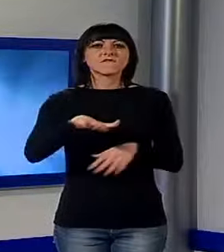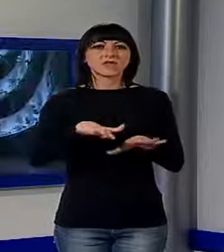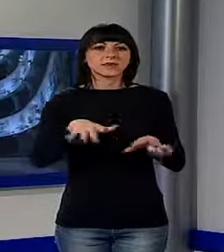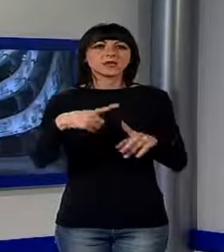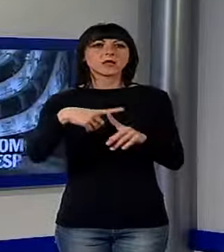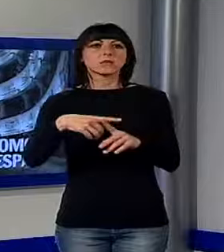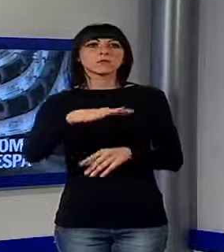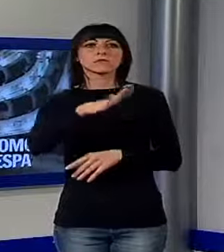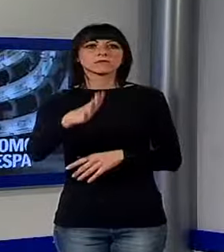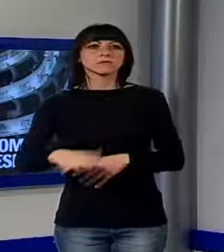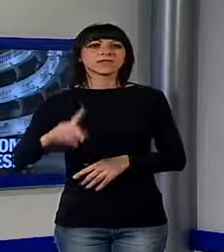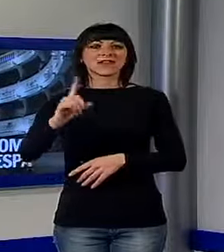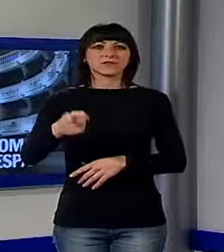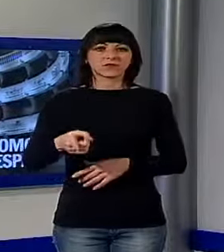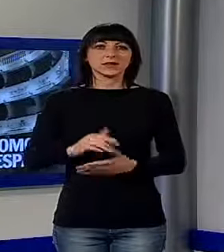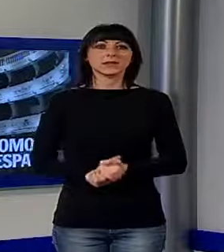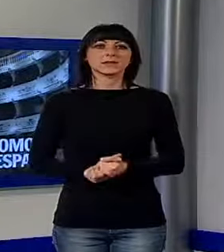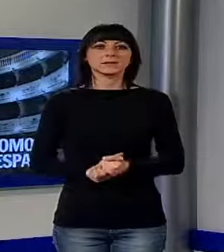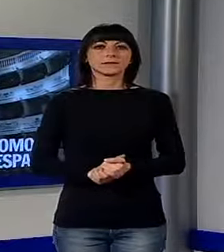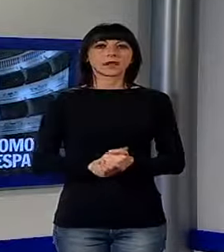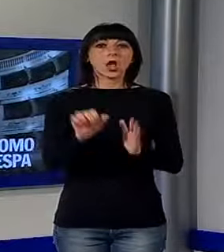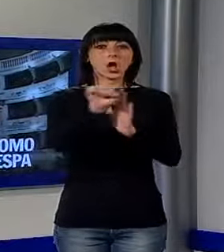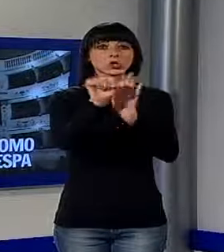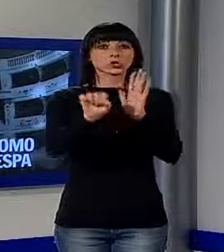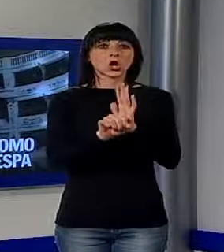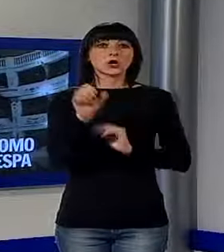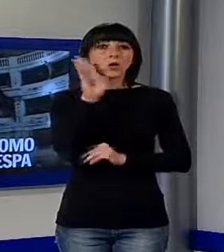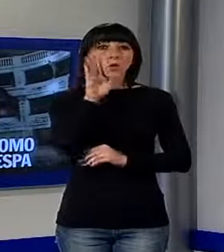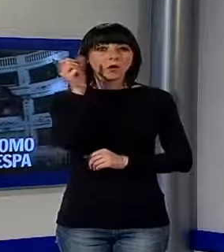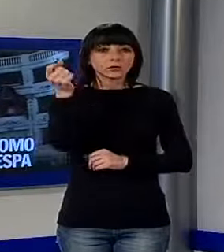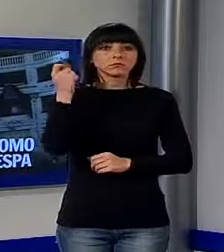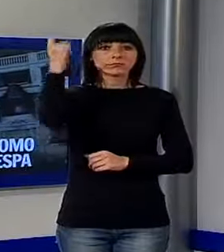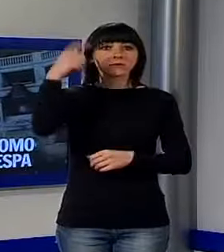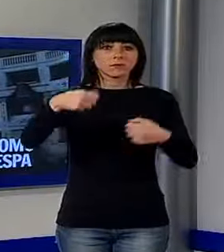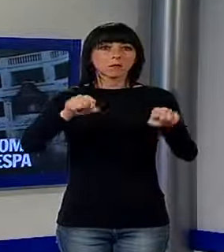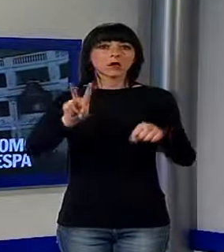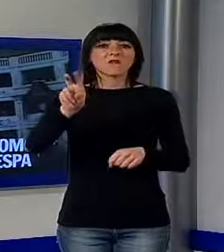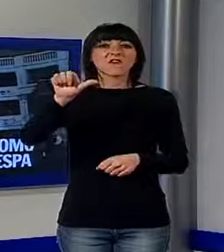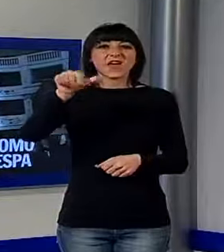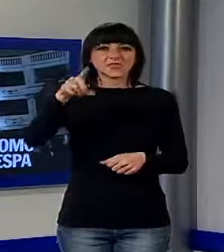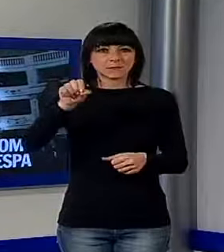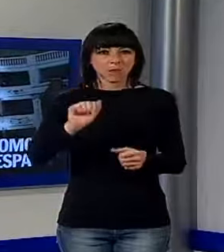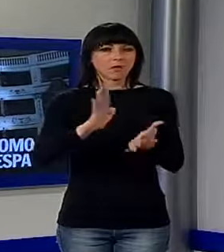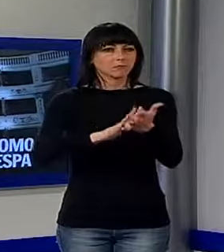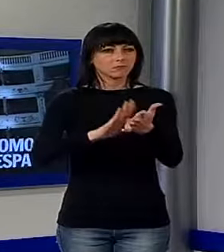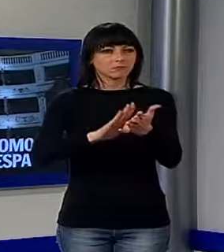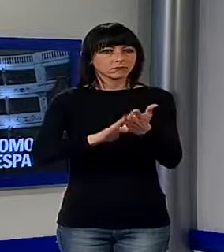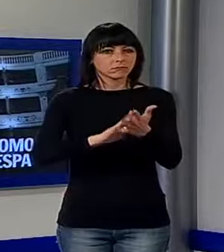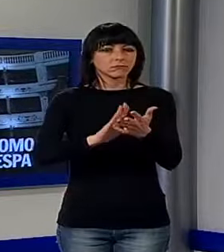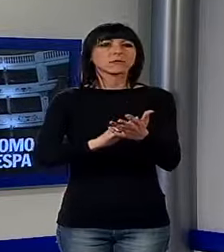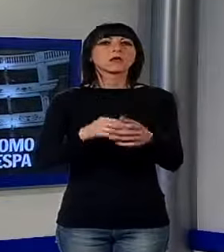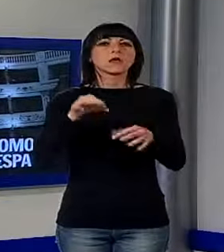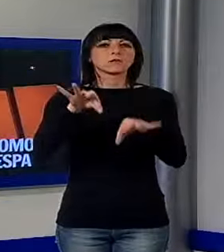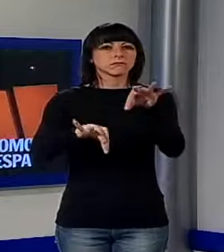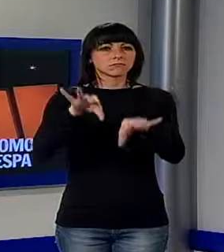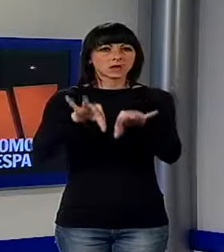storia dell'uomo che inventò la Vespa, applausi e consensi per lo spettacolo e portato in scena a Castelnuovo da Renato Raimo per raccontare